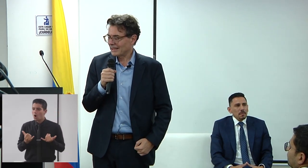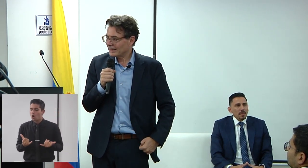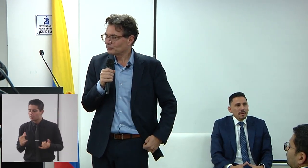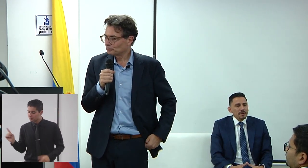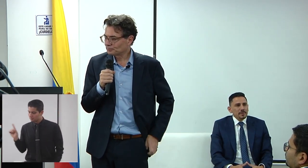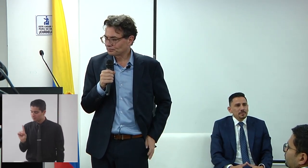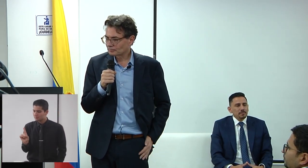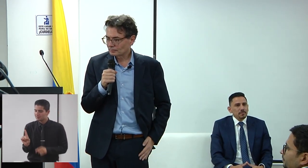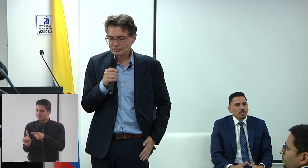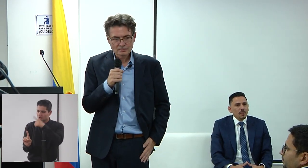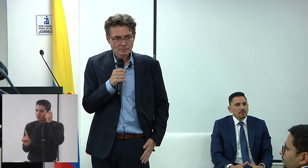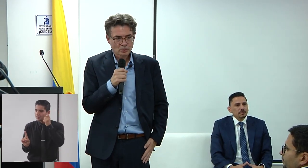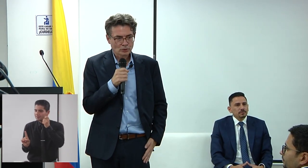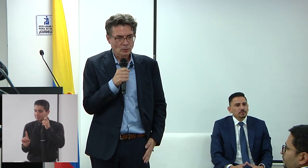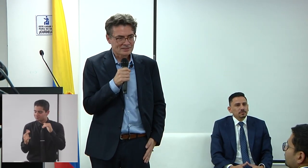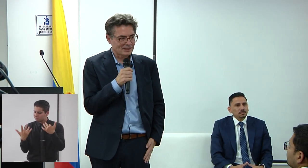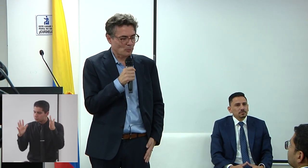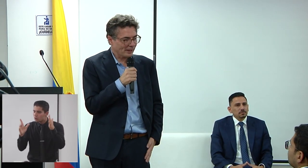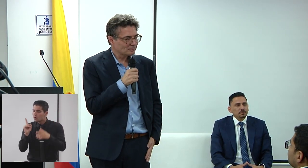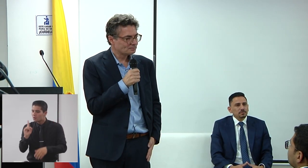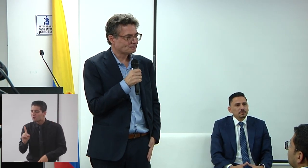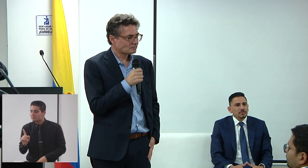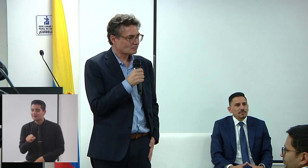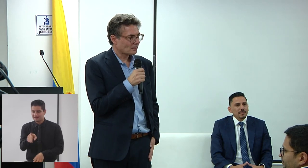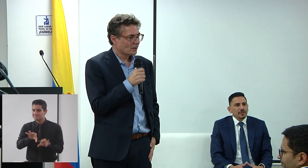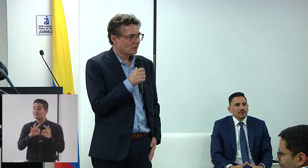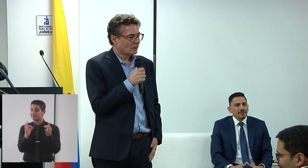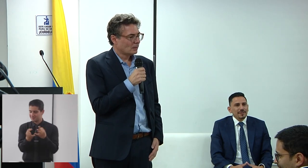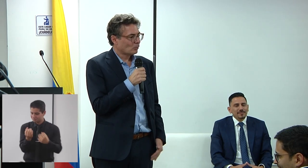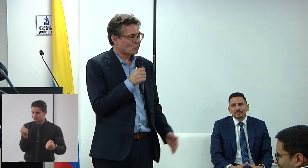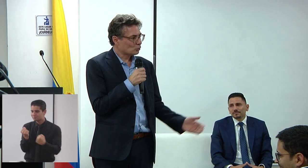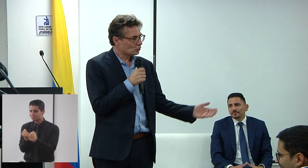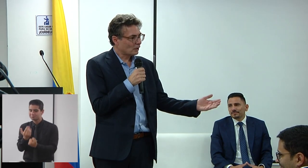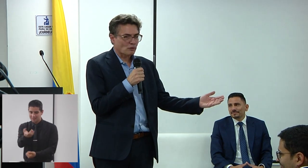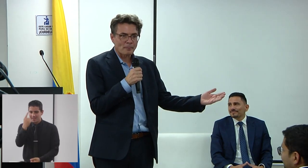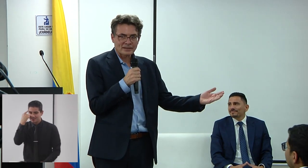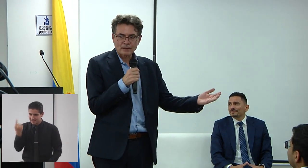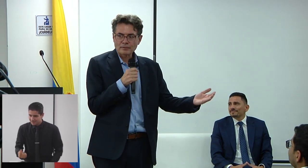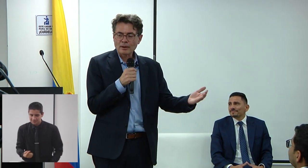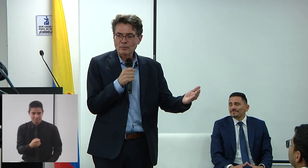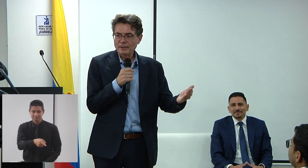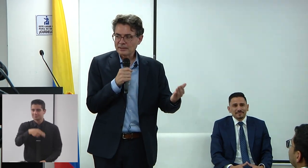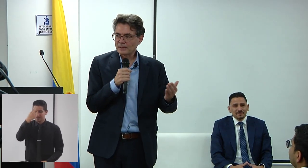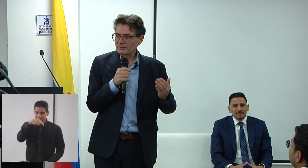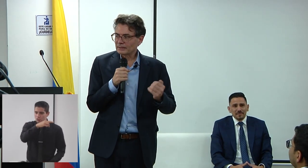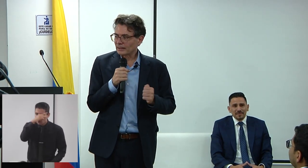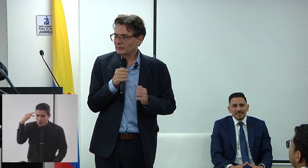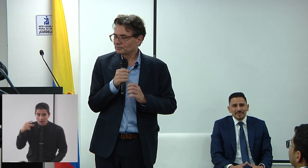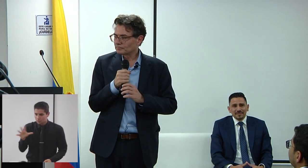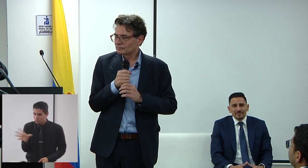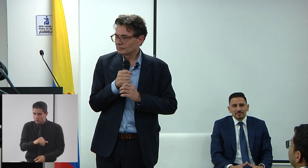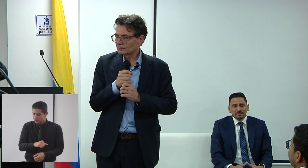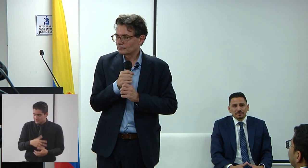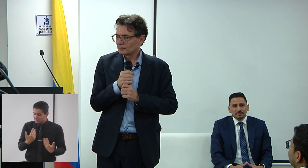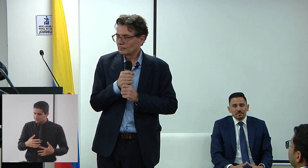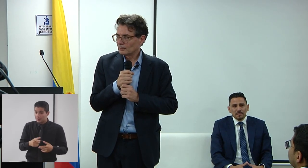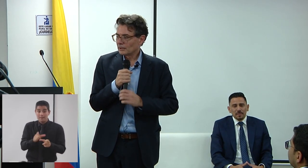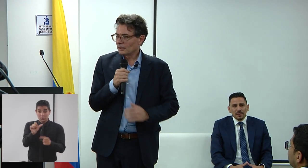por Jenny, por Noah Salomé, por muchos de los compañeros que lo acompañan aquí esta tarde.